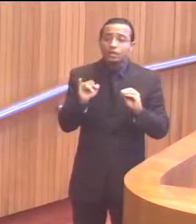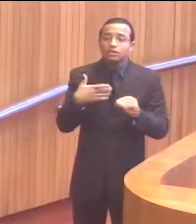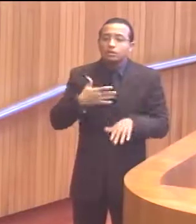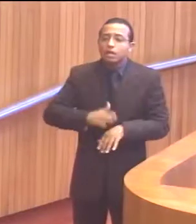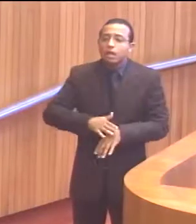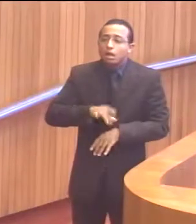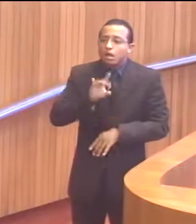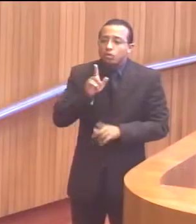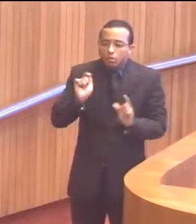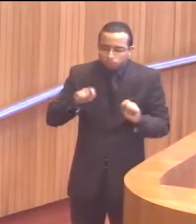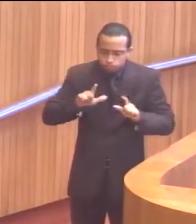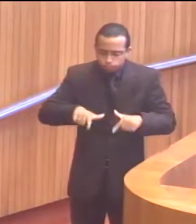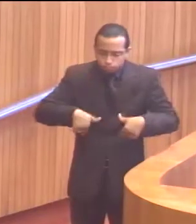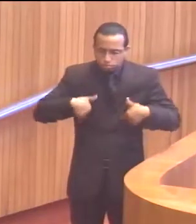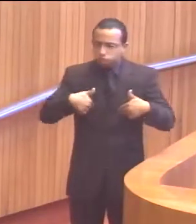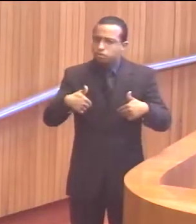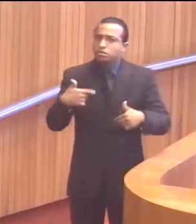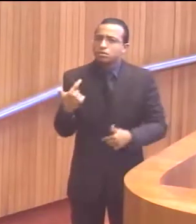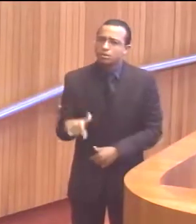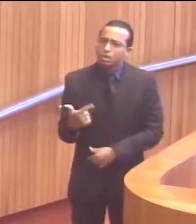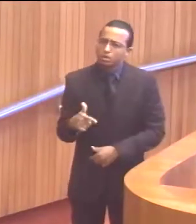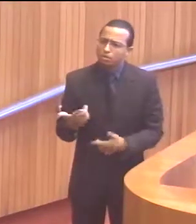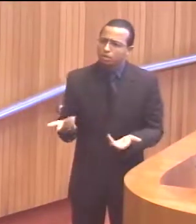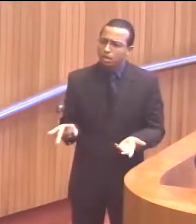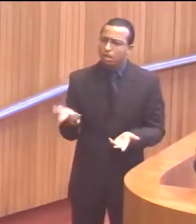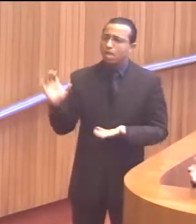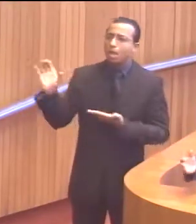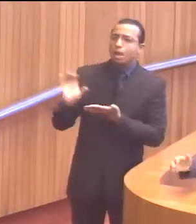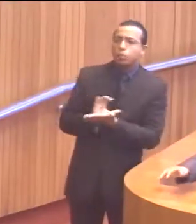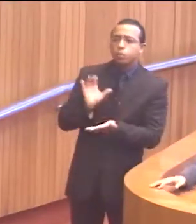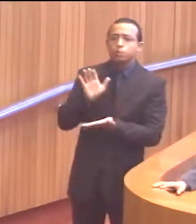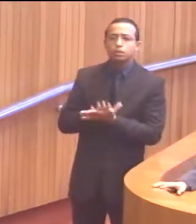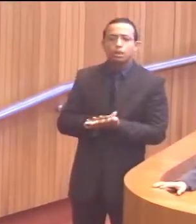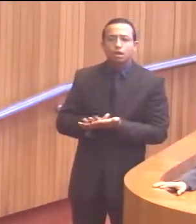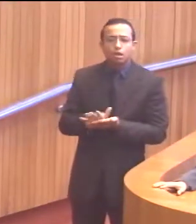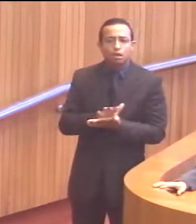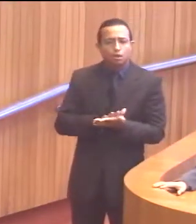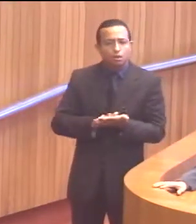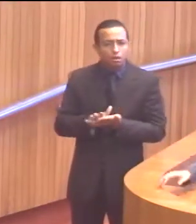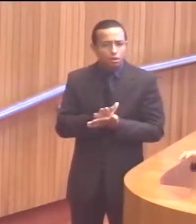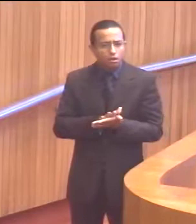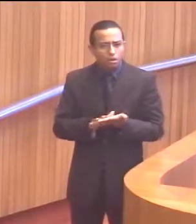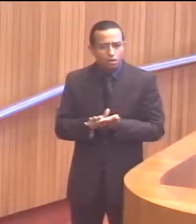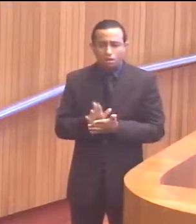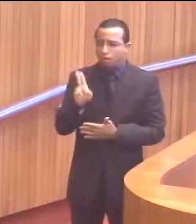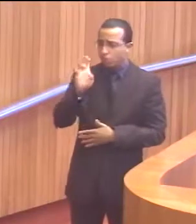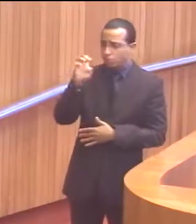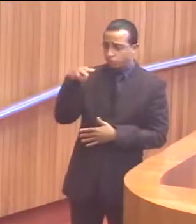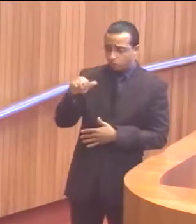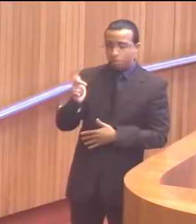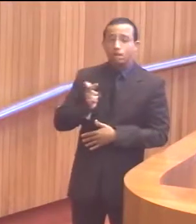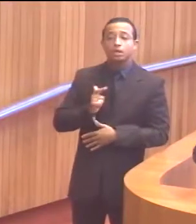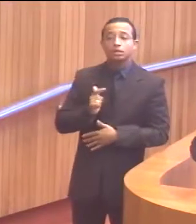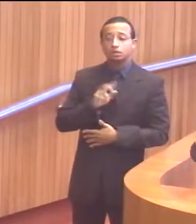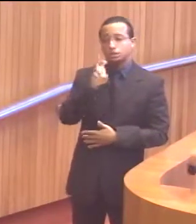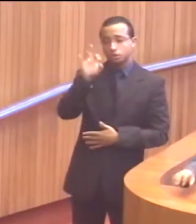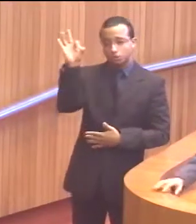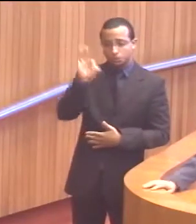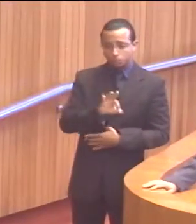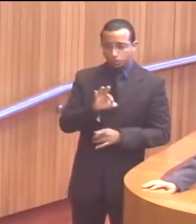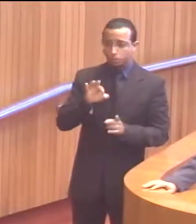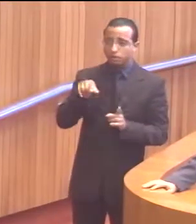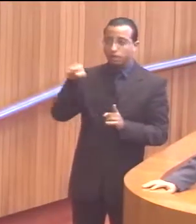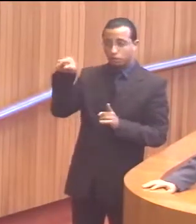autonomia e se ela não tem recursos financeiros. A UEMA tem garantido 5